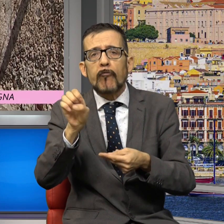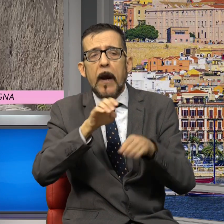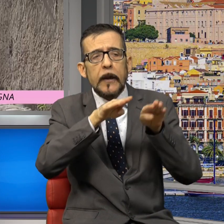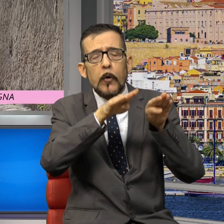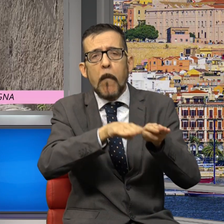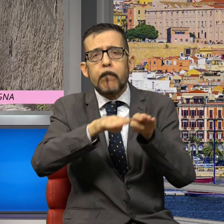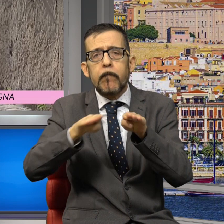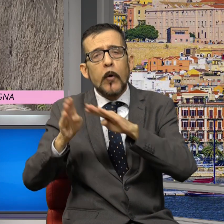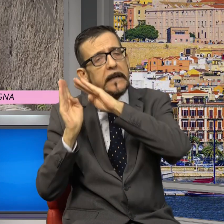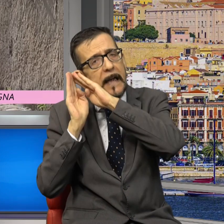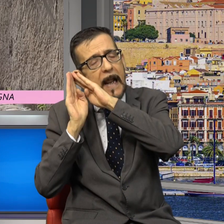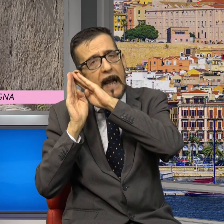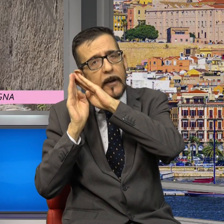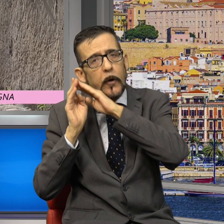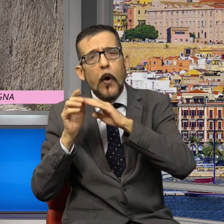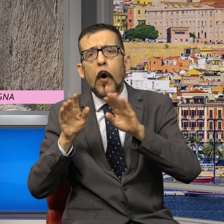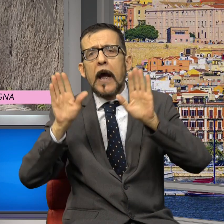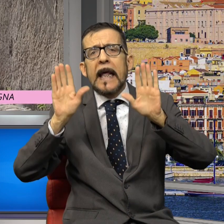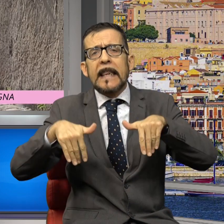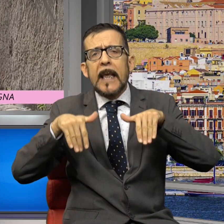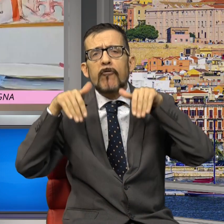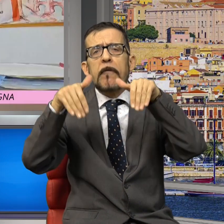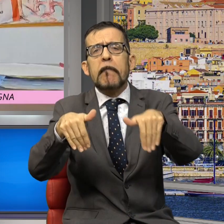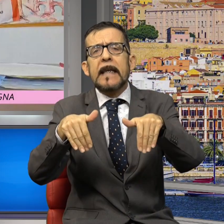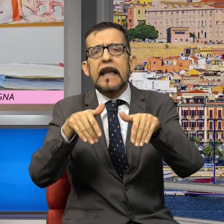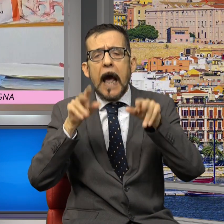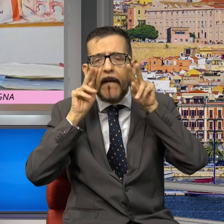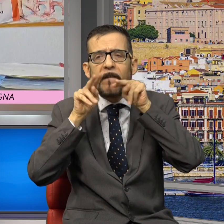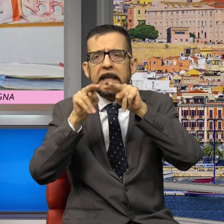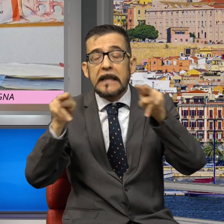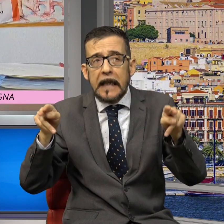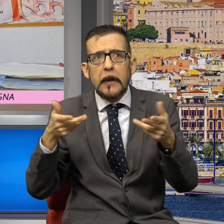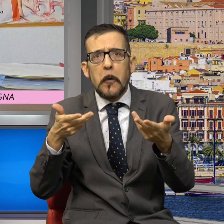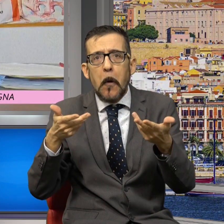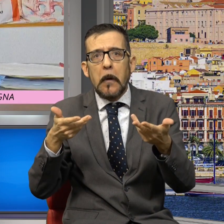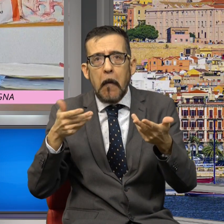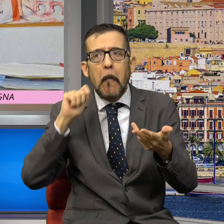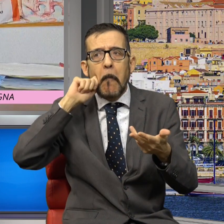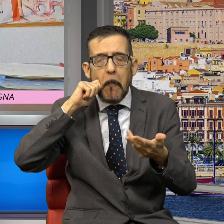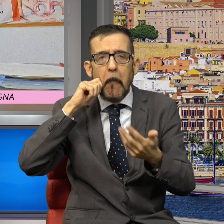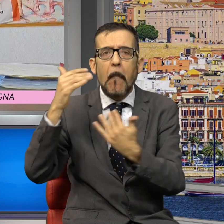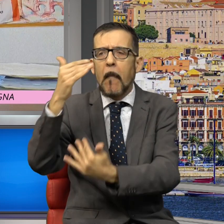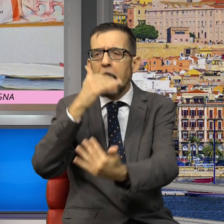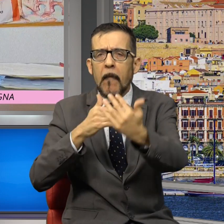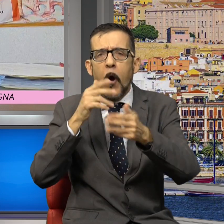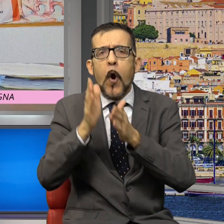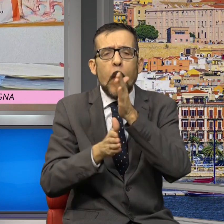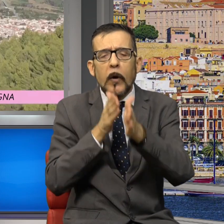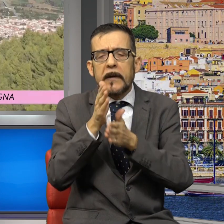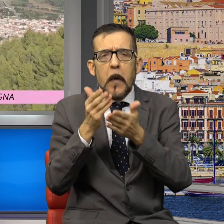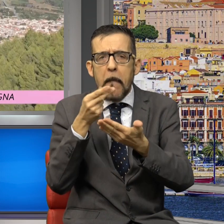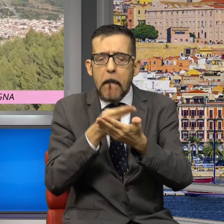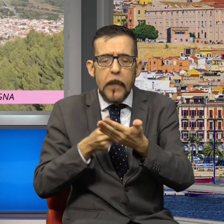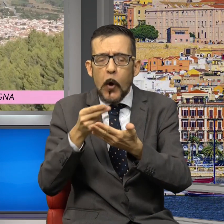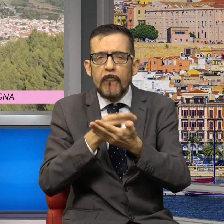oltre 10 mila visitatori. Punteremo su questo trend positivo e continueremo a sviluppare progetti in questo senso.